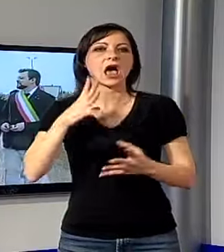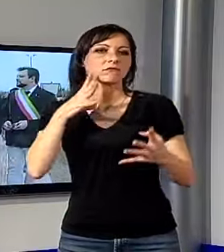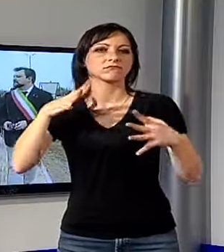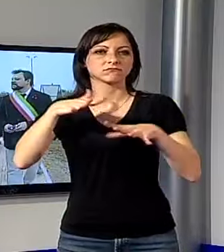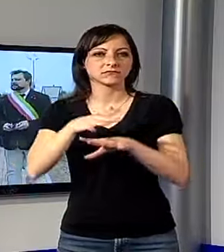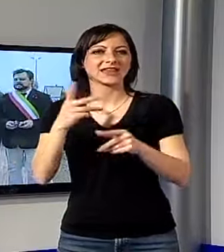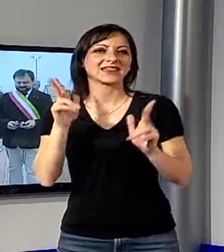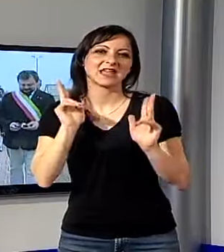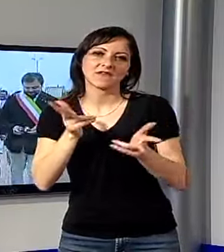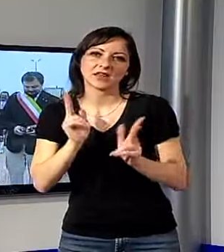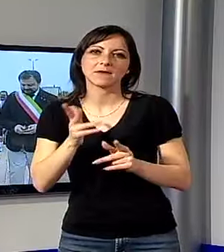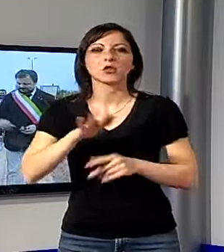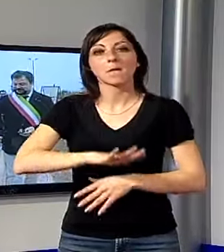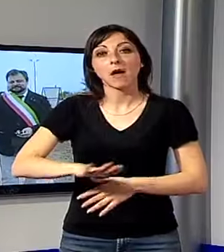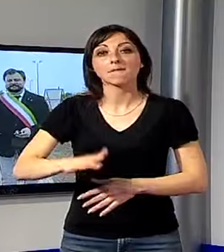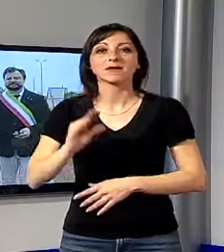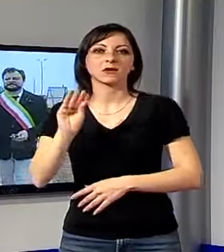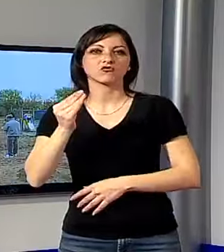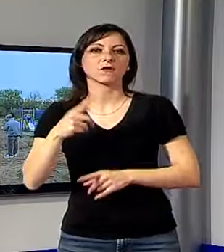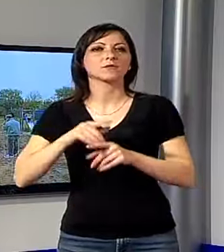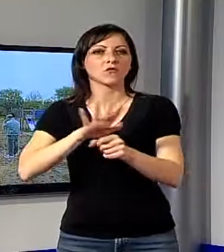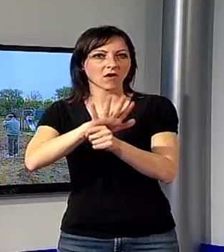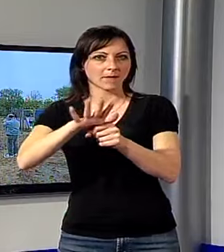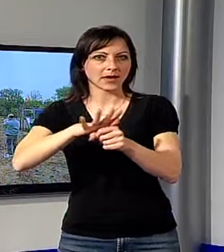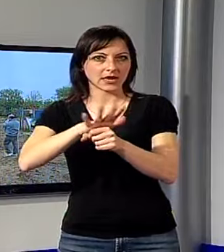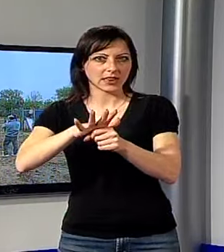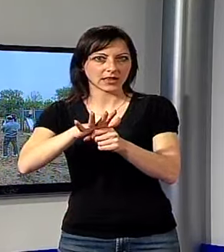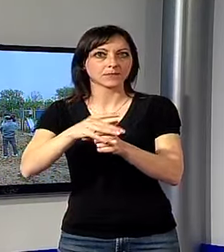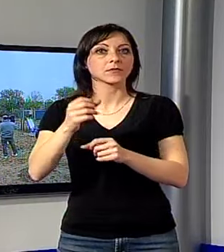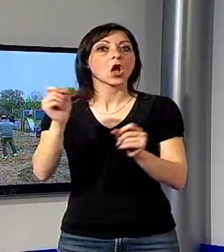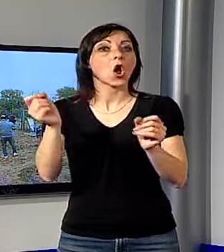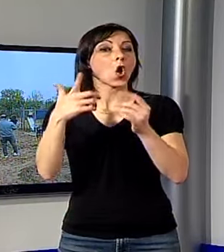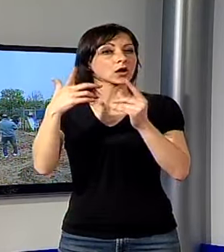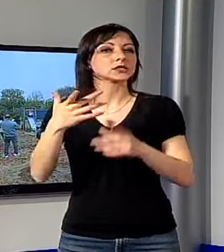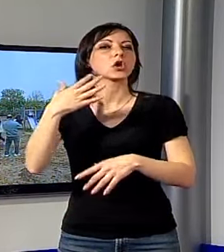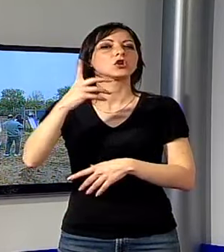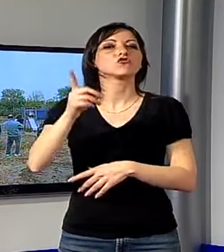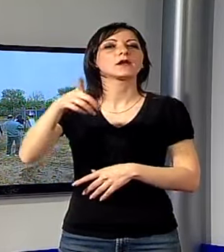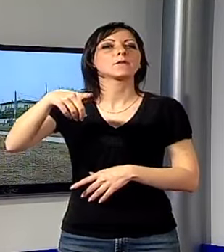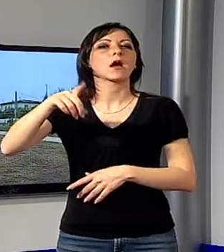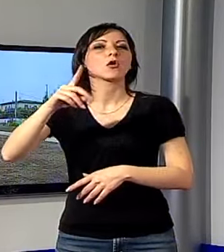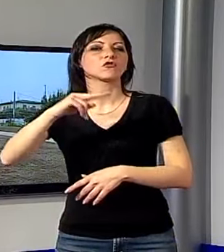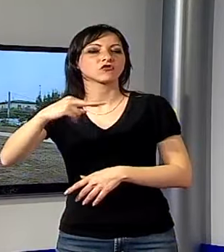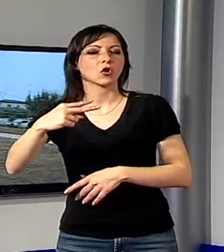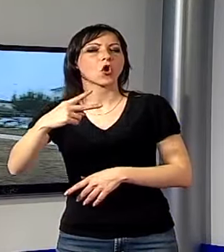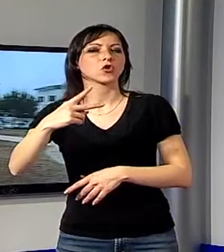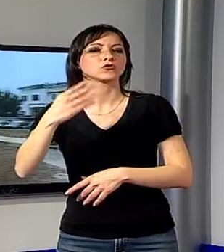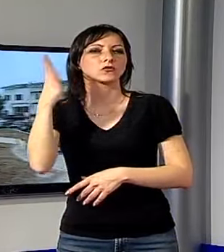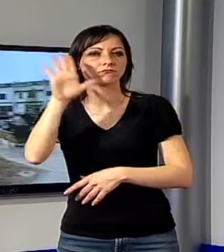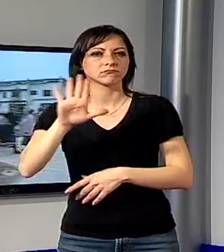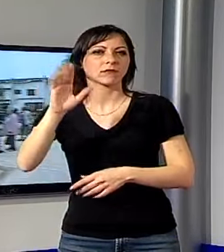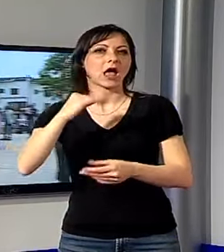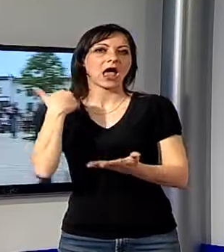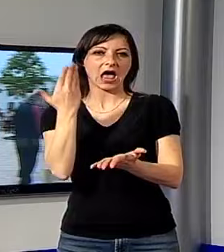divertimento per bambini, giovani e famiglie. E proprio per questo il nome di Giovanni Paolo II sembra più che mai adatto.